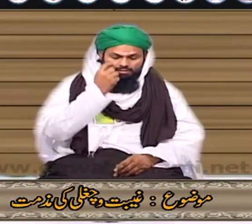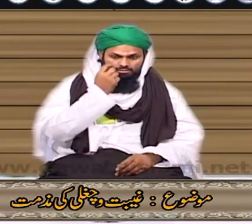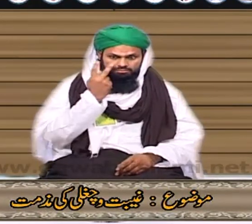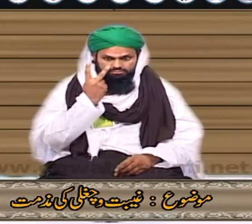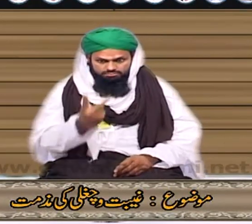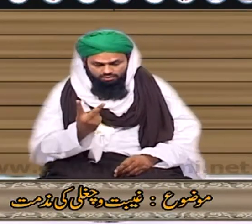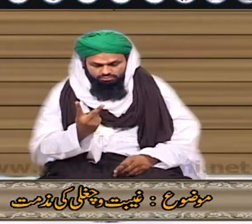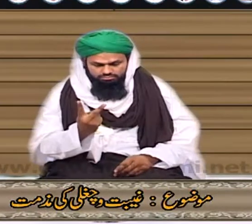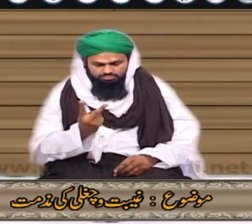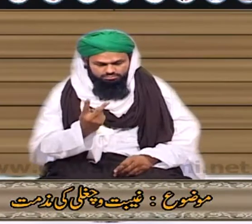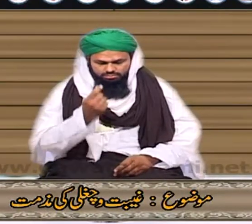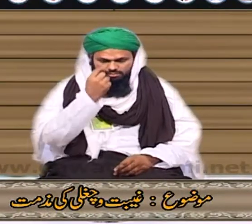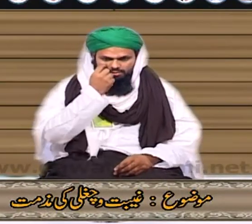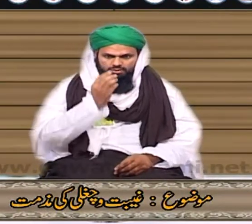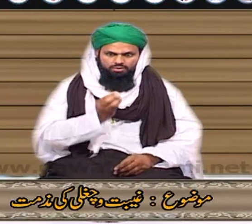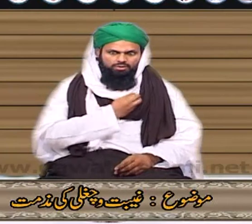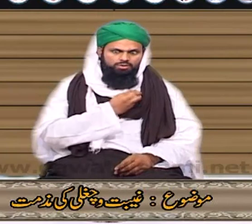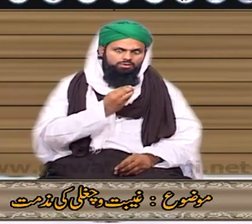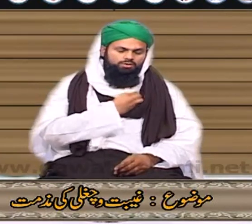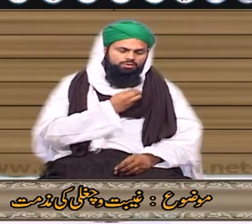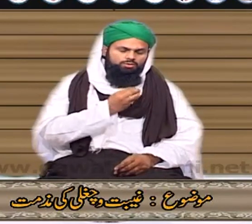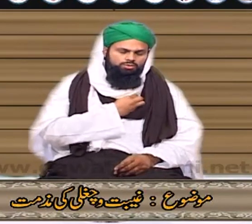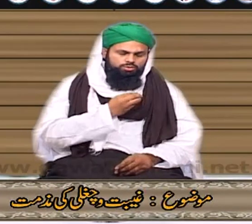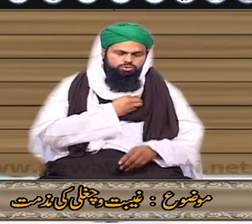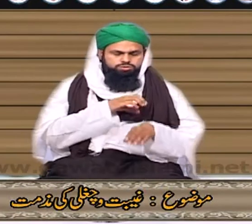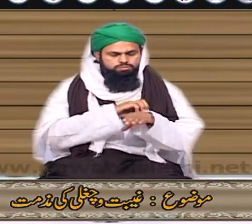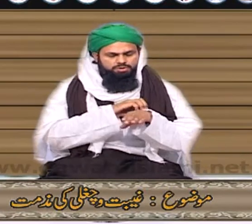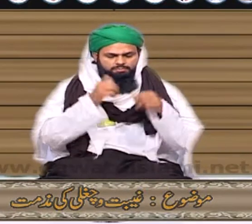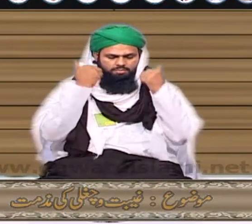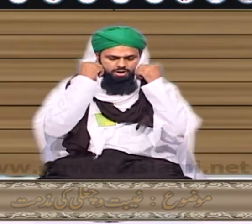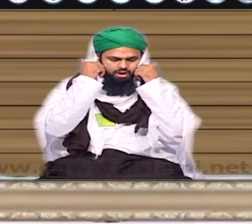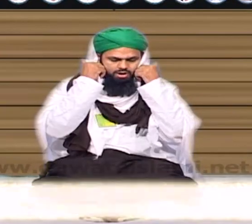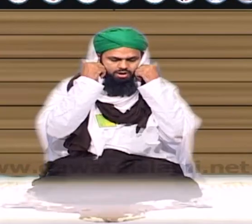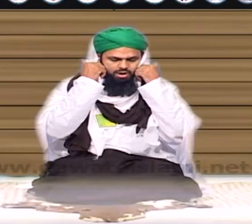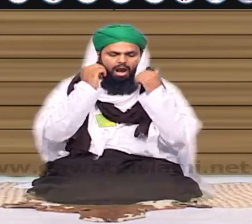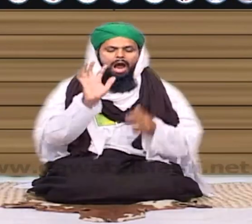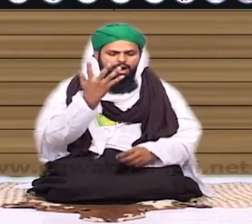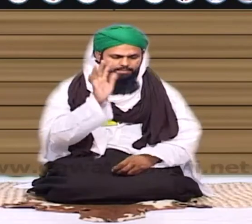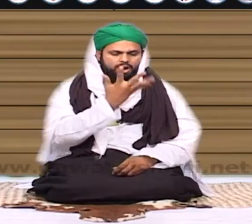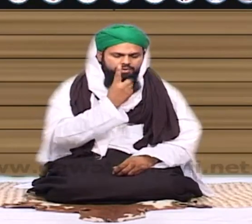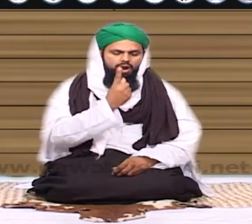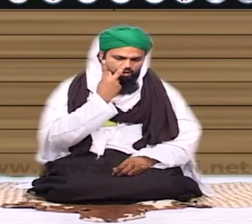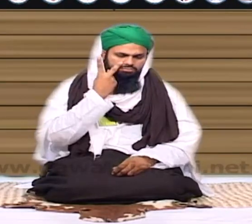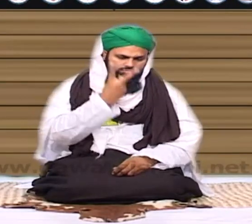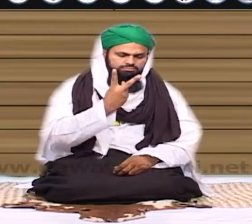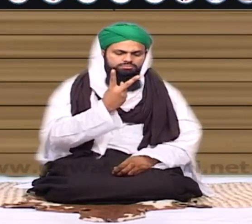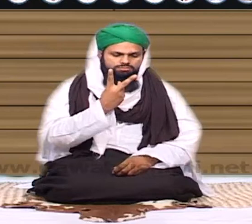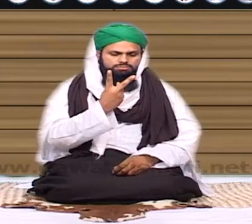یہ مندر اس لڑکے نے جس نے دیکھا اس کی دو ہو گئی حالت خراب تو بیمار پڑی ہے تو ابھی کہ اللہ تعالیٰ کبھی کبھی دکھا دیتا ہے